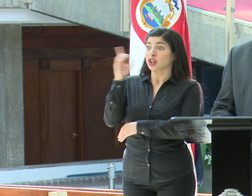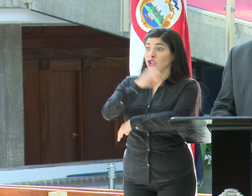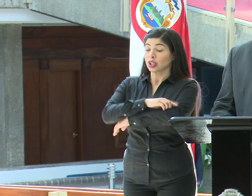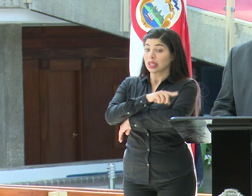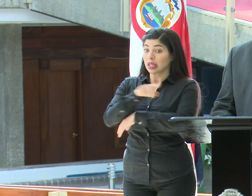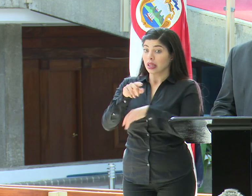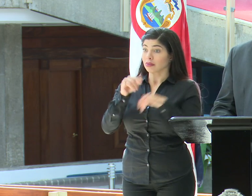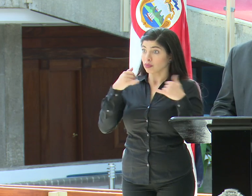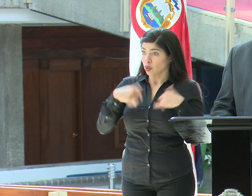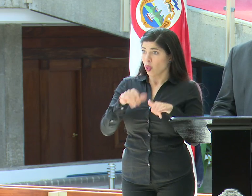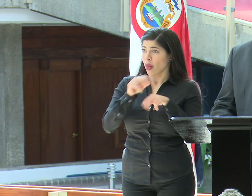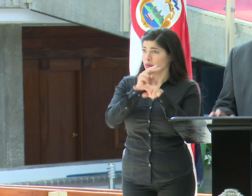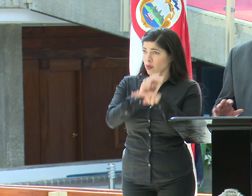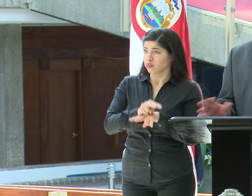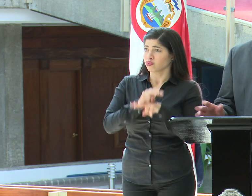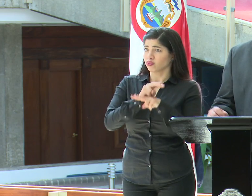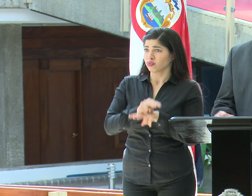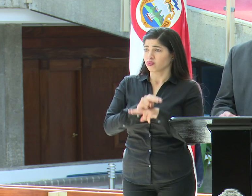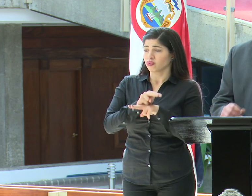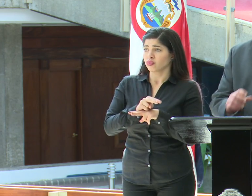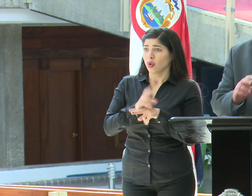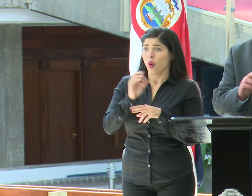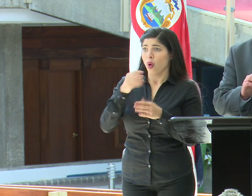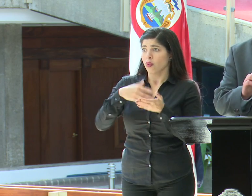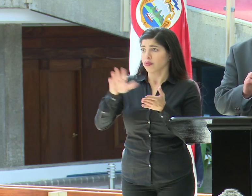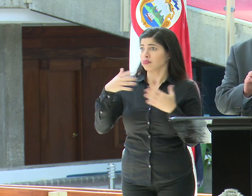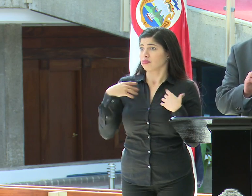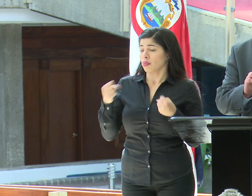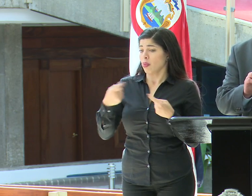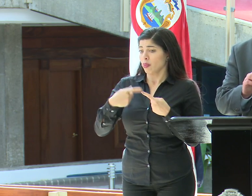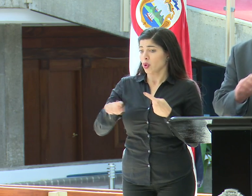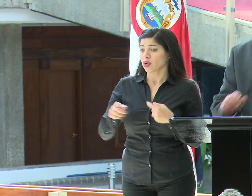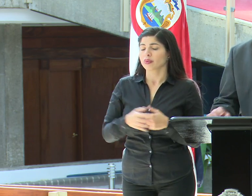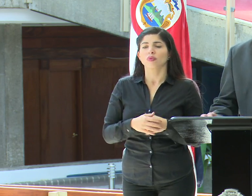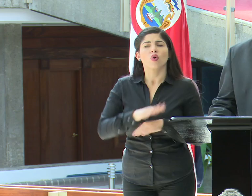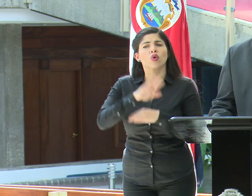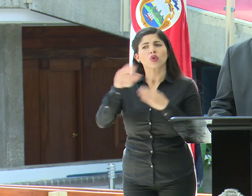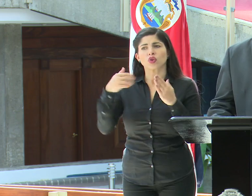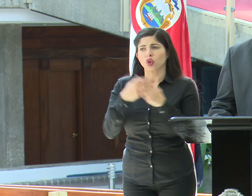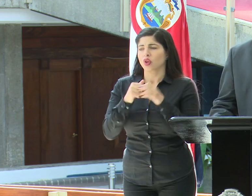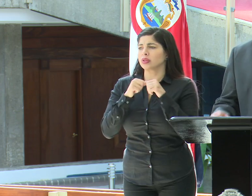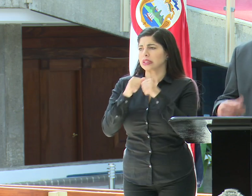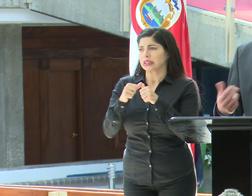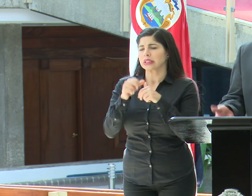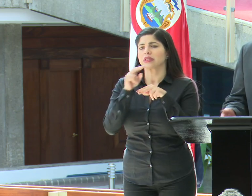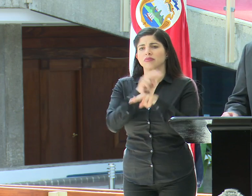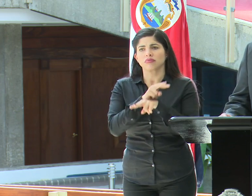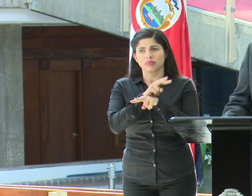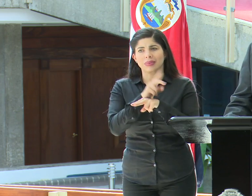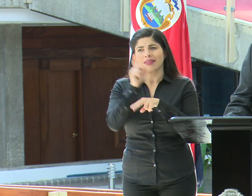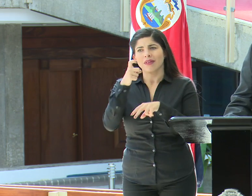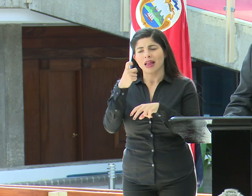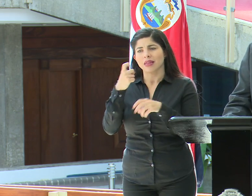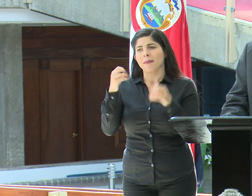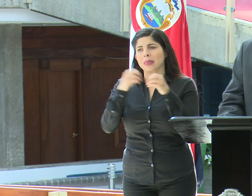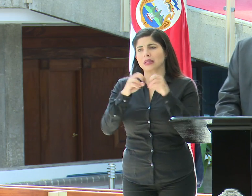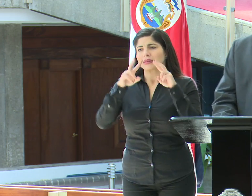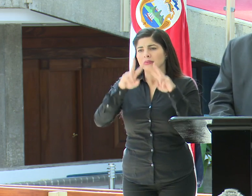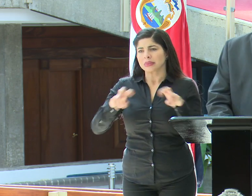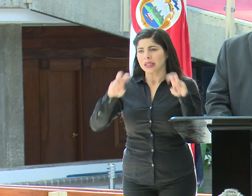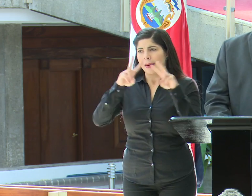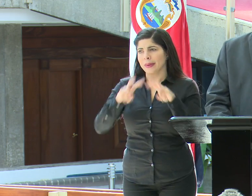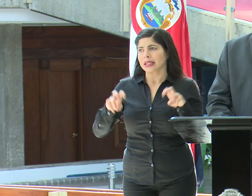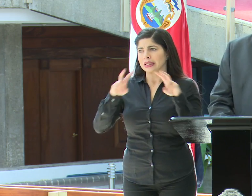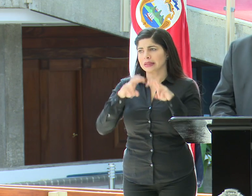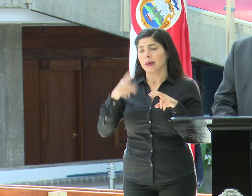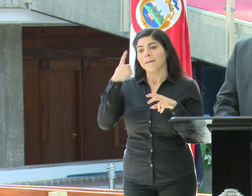continúan en vigilancia, ¿qué les va a dar de alta próximamente esta semana? Todos están en vigilancia, se necesita hacer unos exámenes para darle